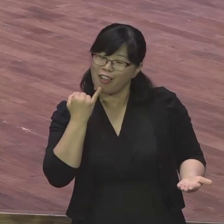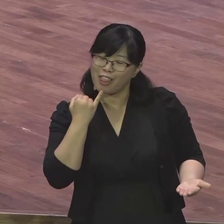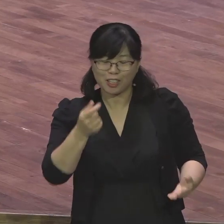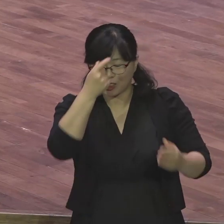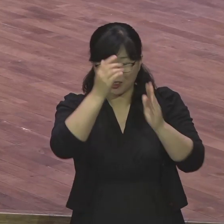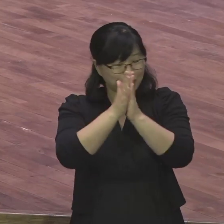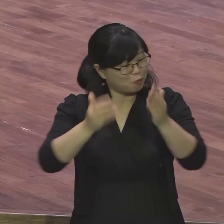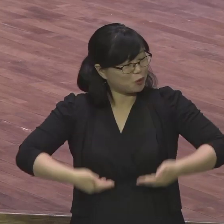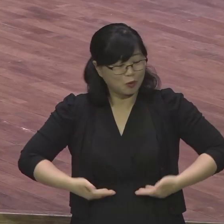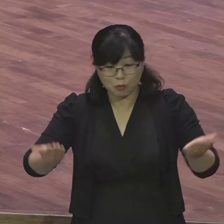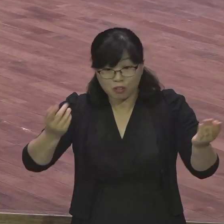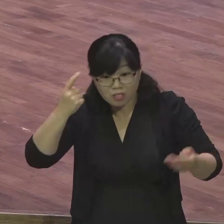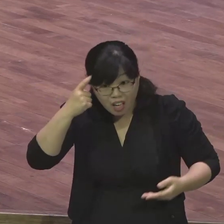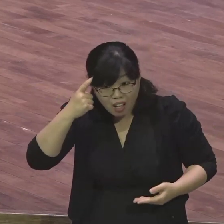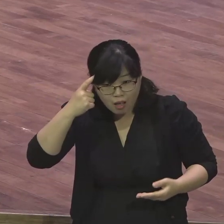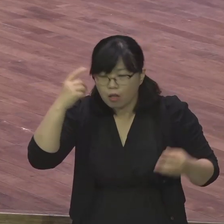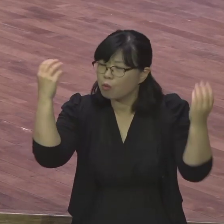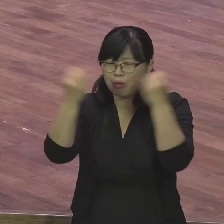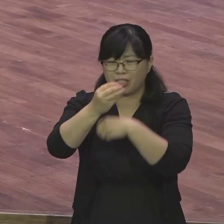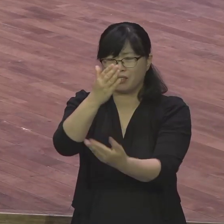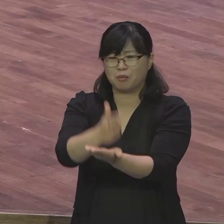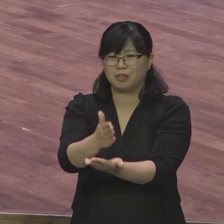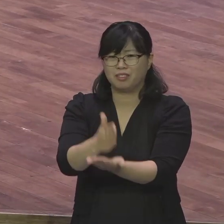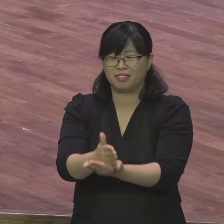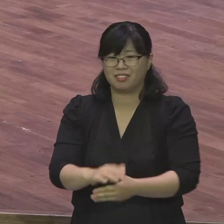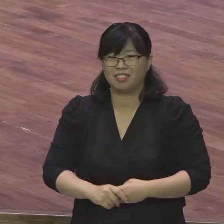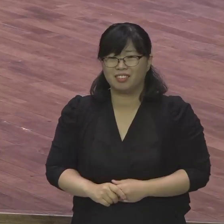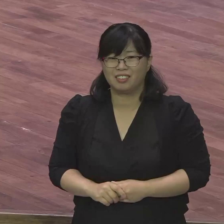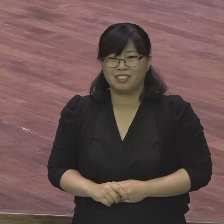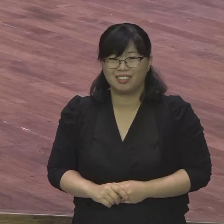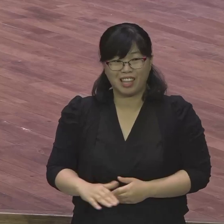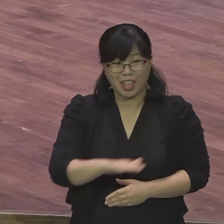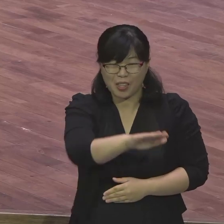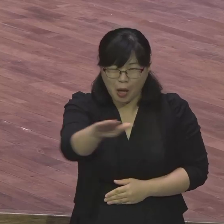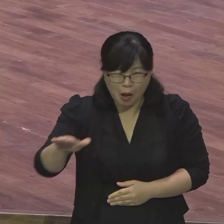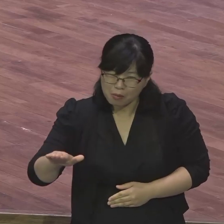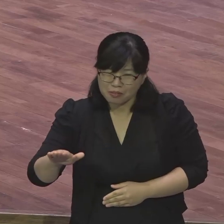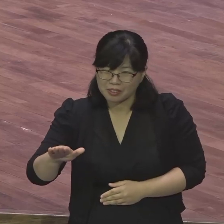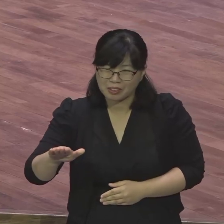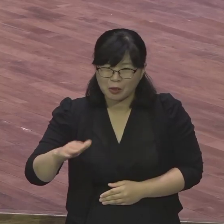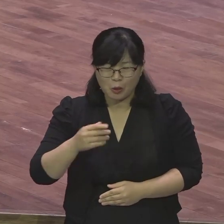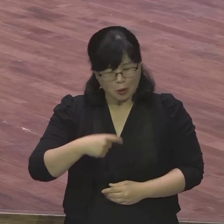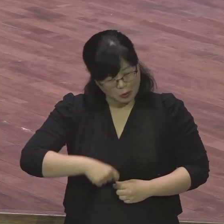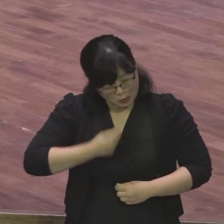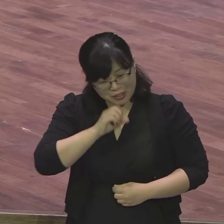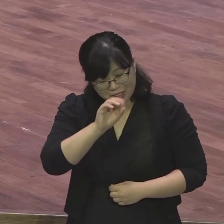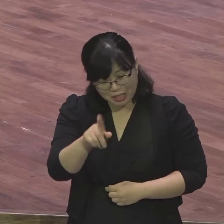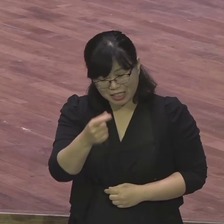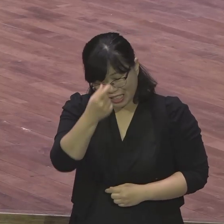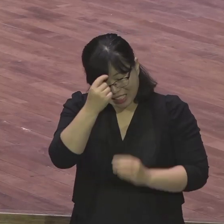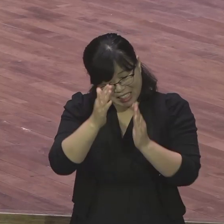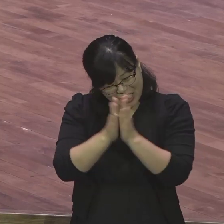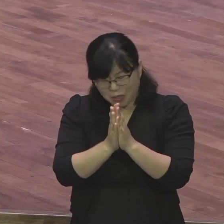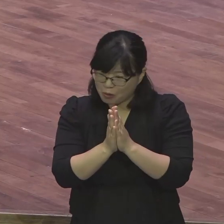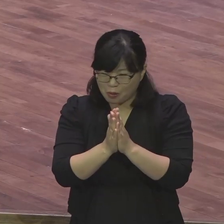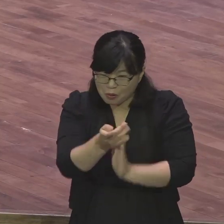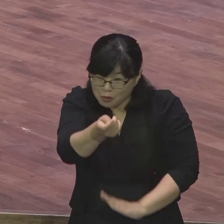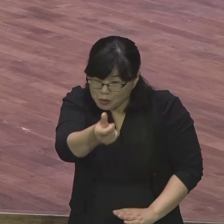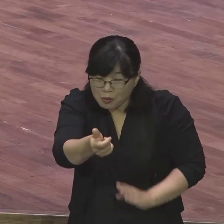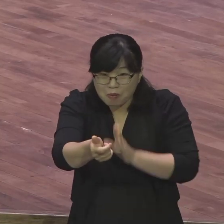여러분 거의 기도 안 하잖아요 그렇죠 생각나면 한 번 하고 되게 답답하고 어른이 생기면 쥐우 한 번